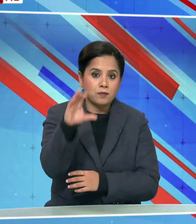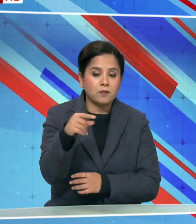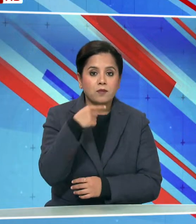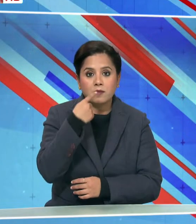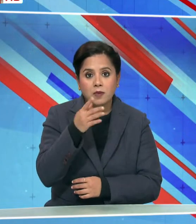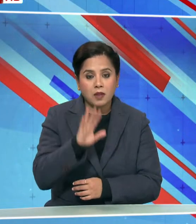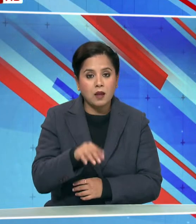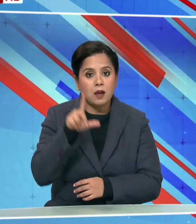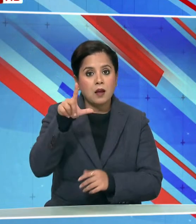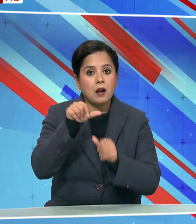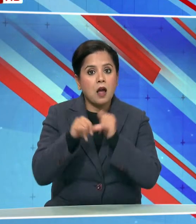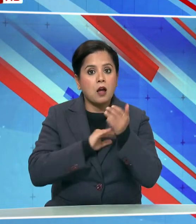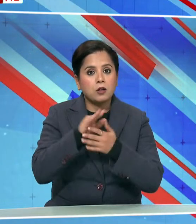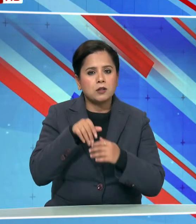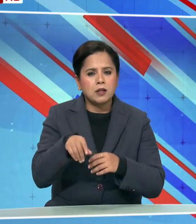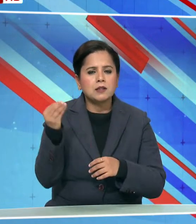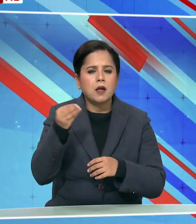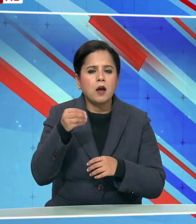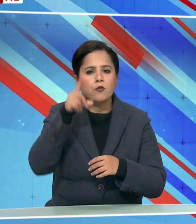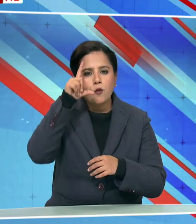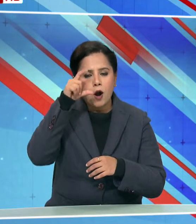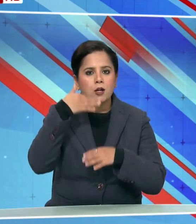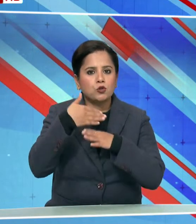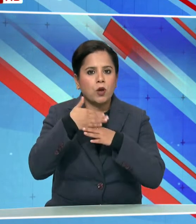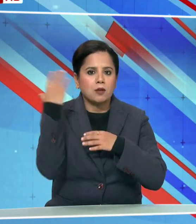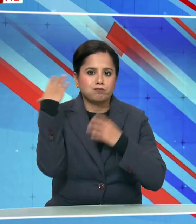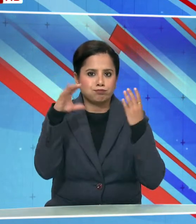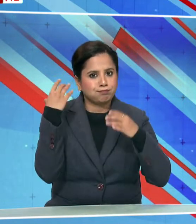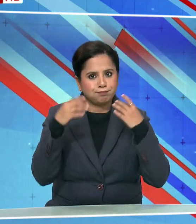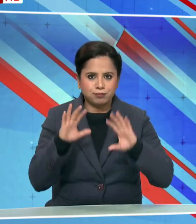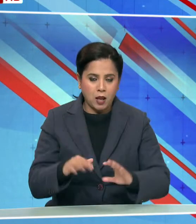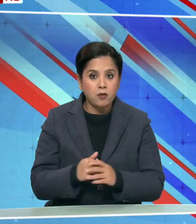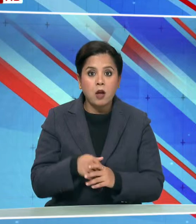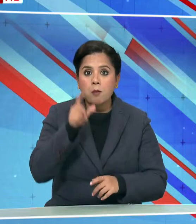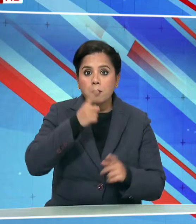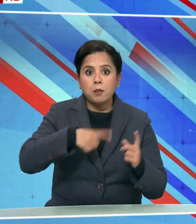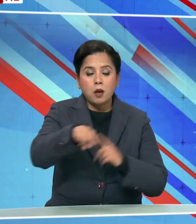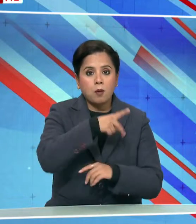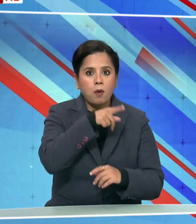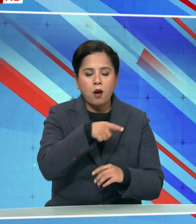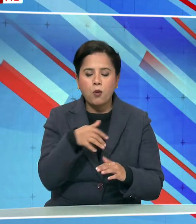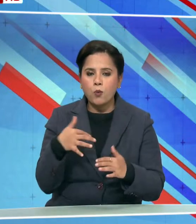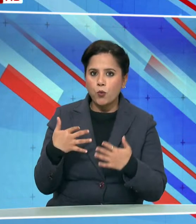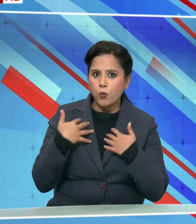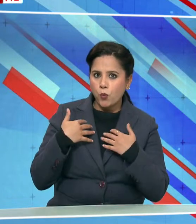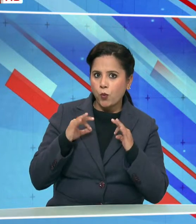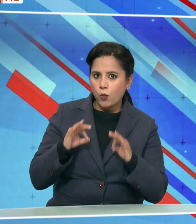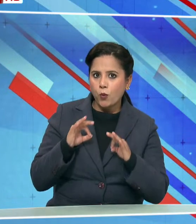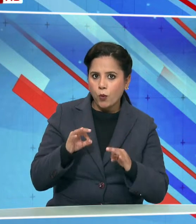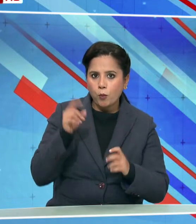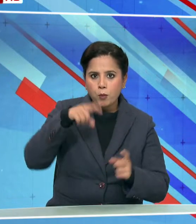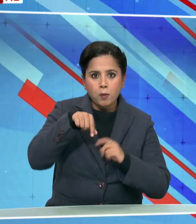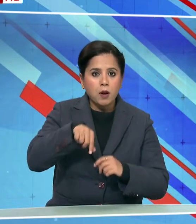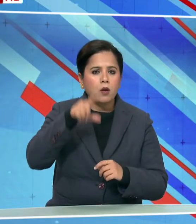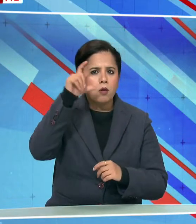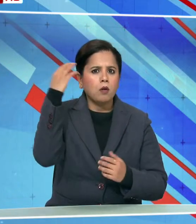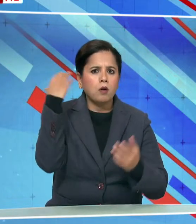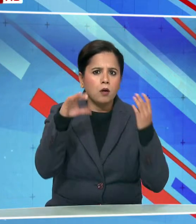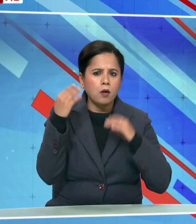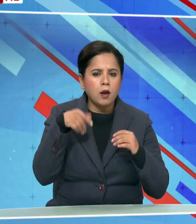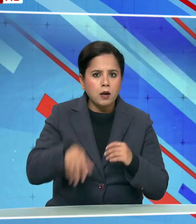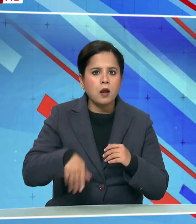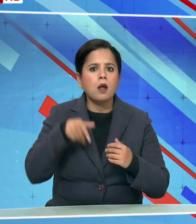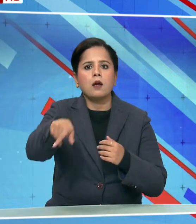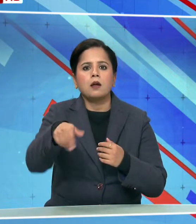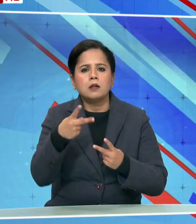लक्षद्वीब दौरे की कुछ तस्वीरें साजह की जिसने लोगों को काफिया कर्शित किया तस्वीरें सोशल